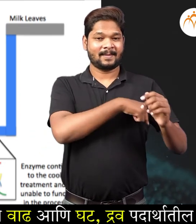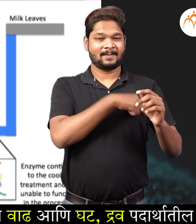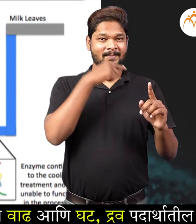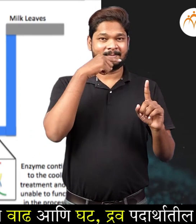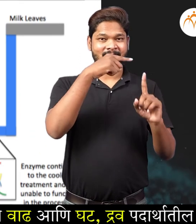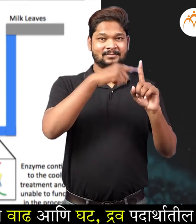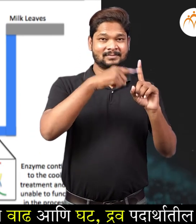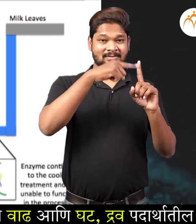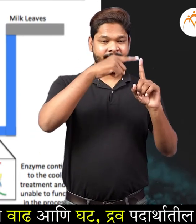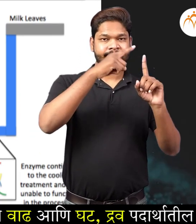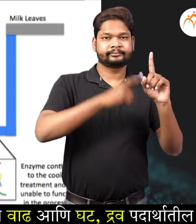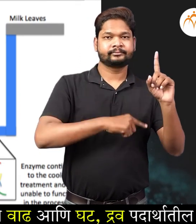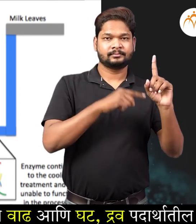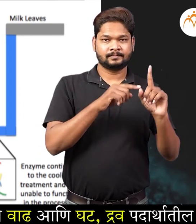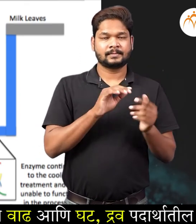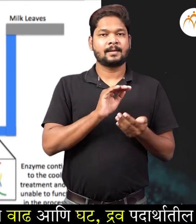या प्रकारे